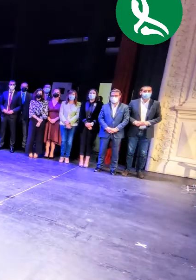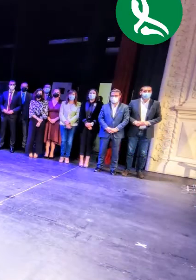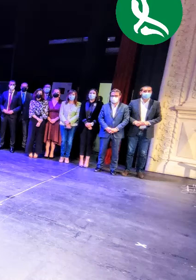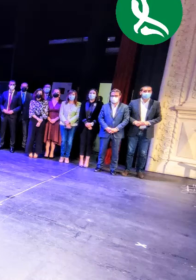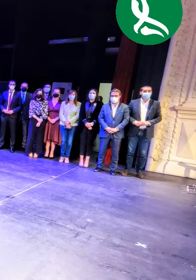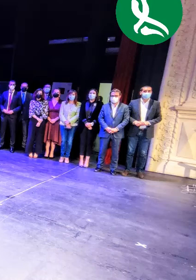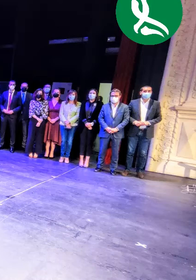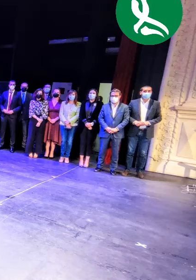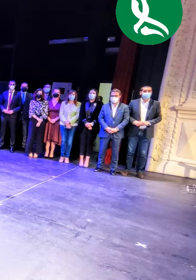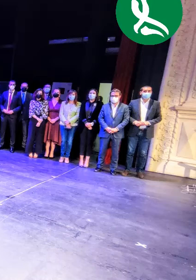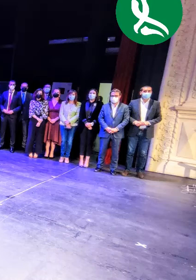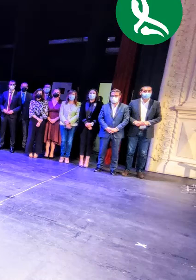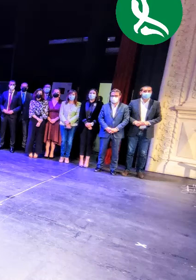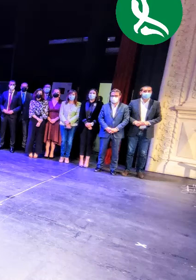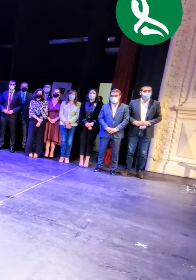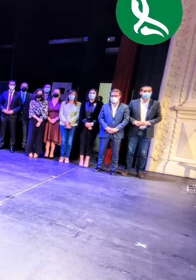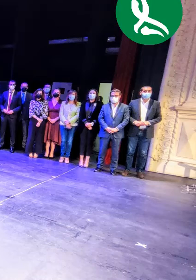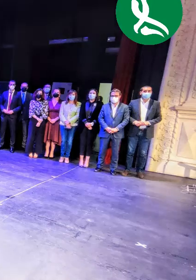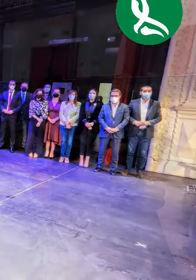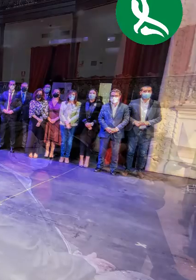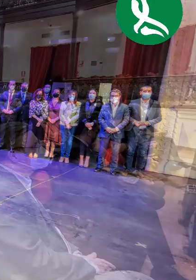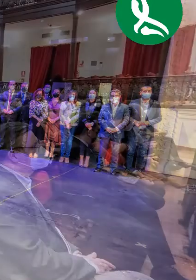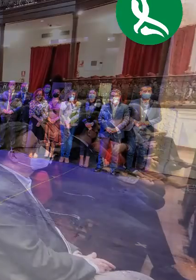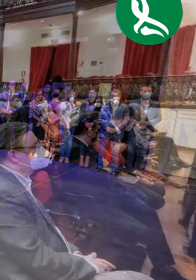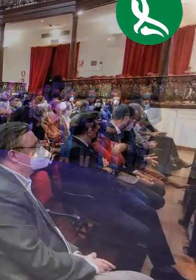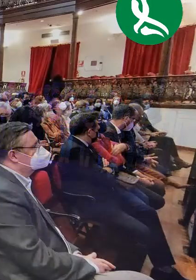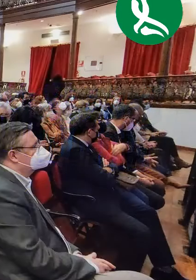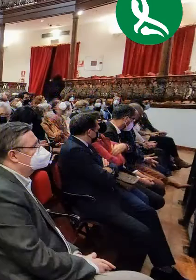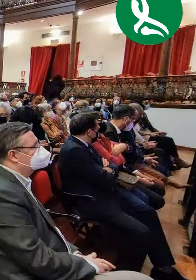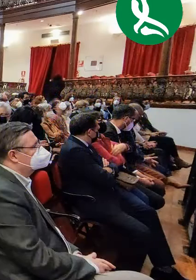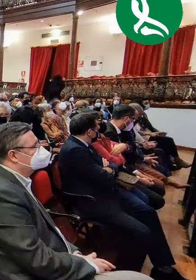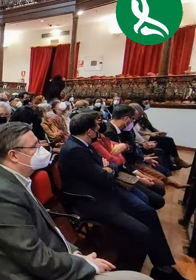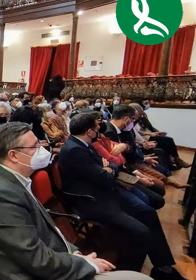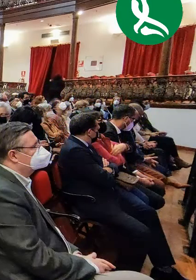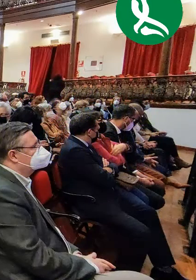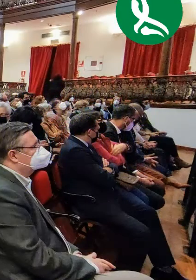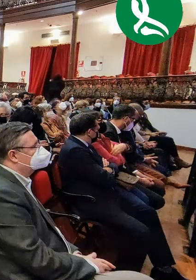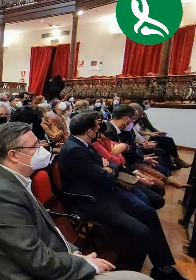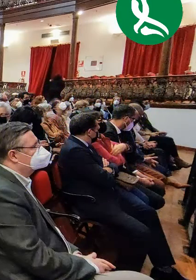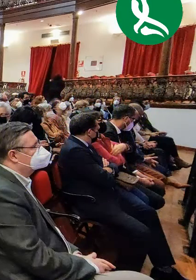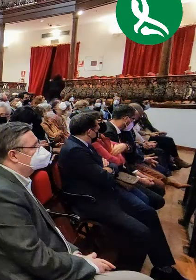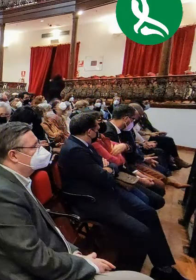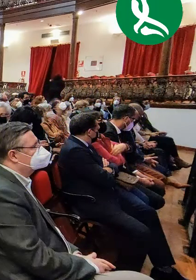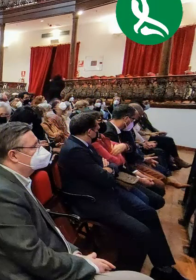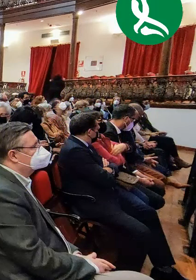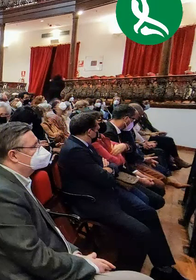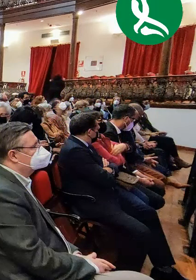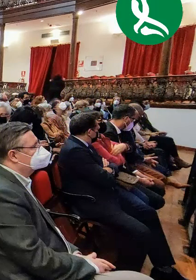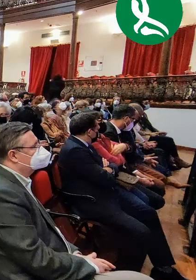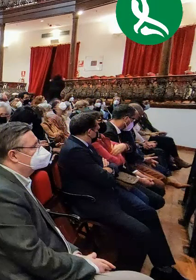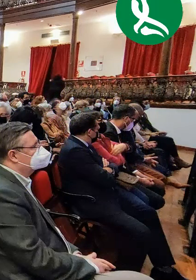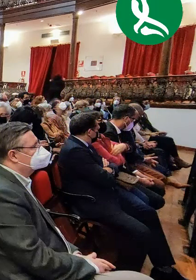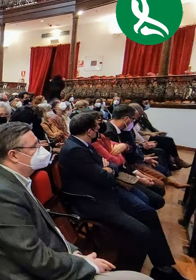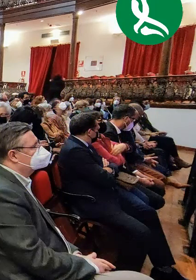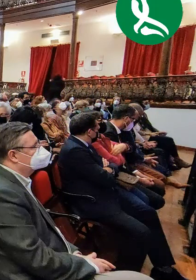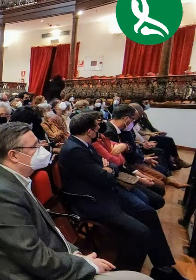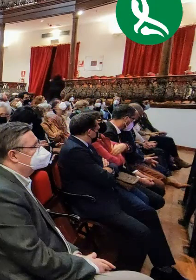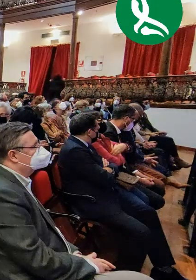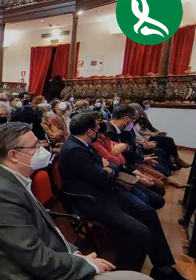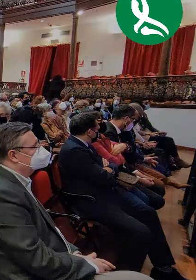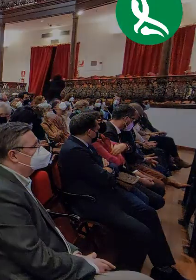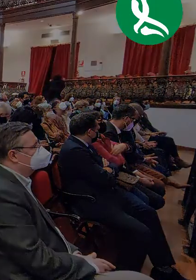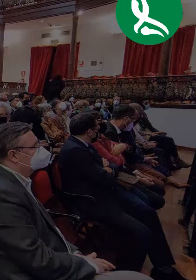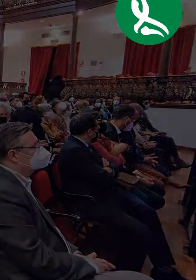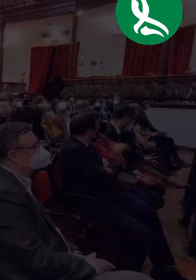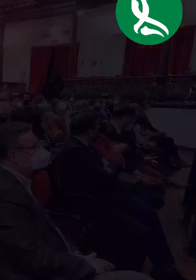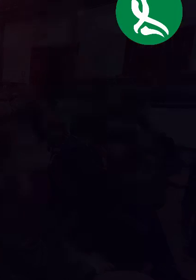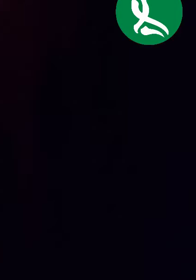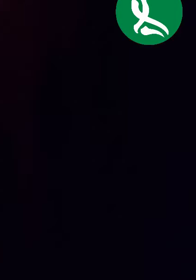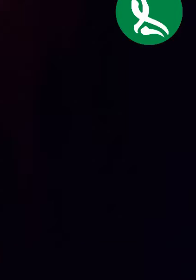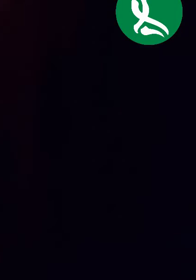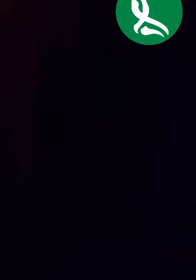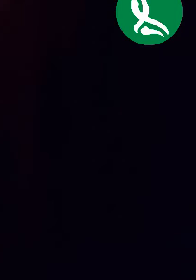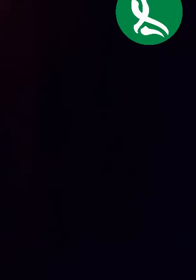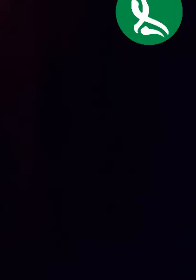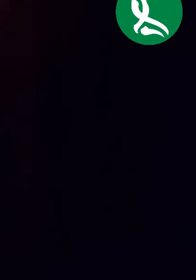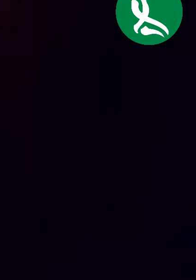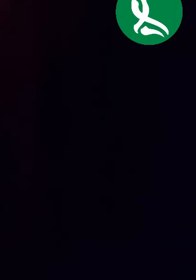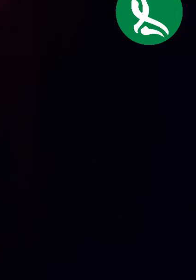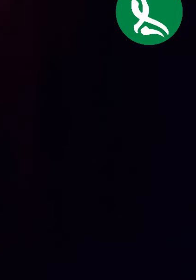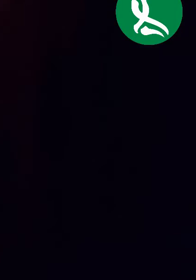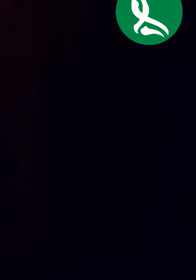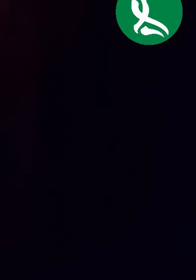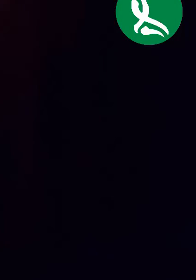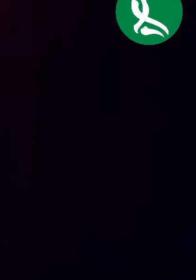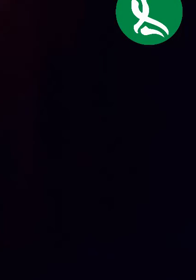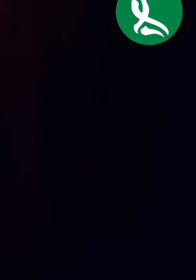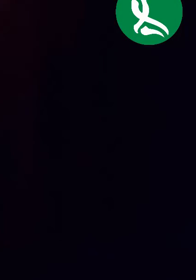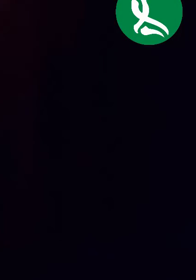La iniciativa voluntaria que yo voy a conducir a este grupo de personas que atendemos en Santo Domingo al colectivo de